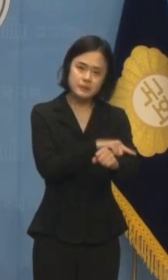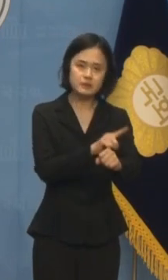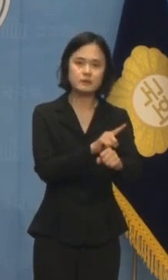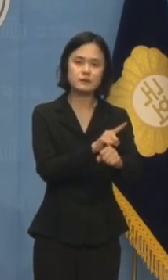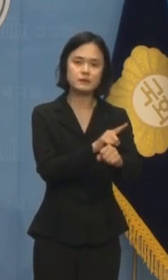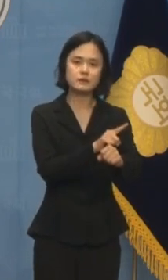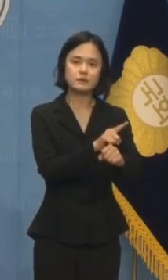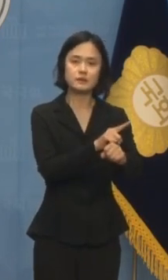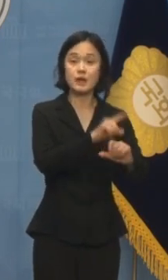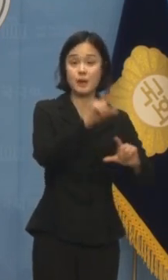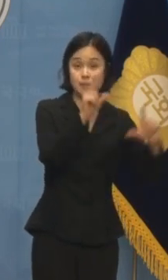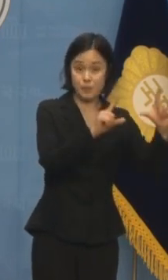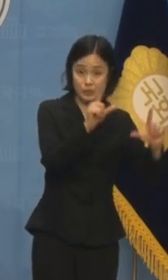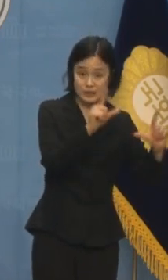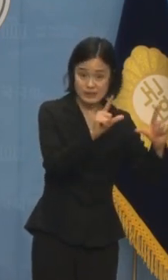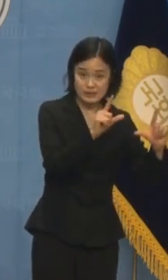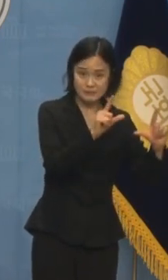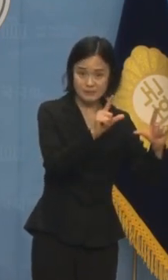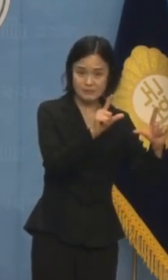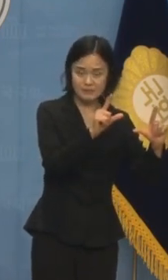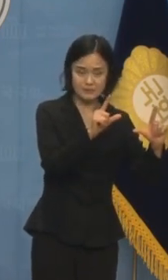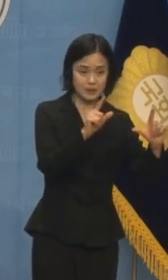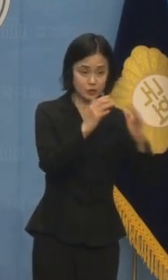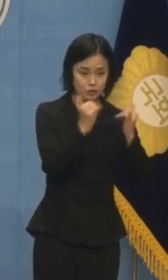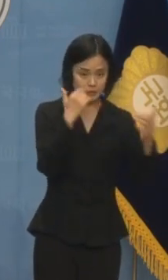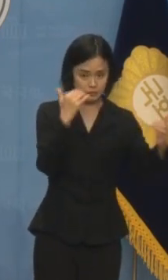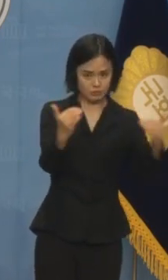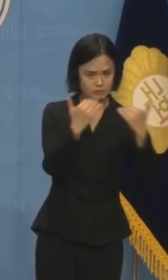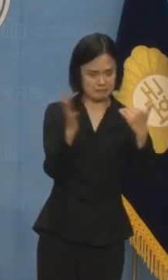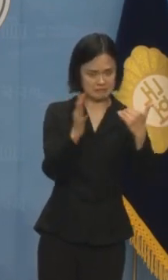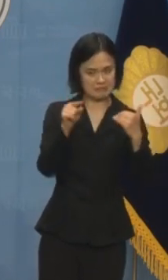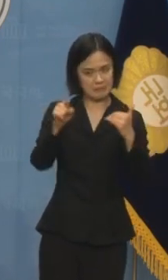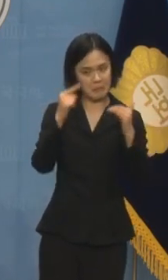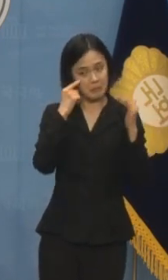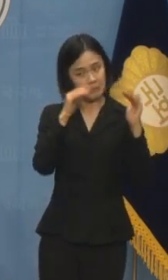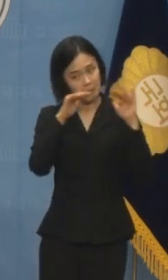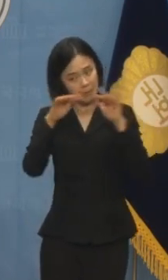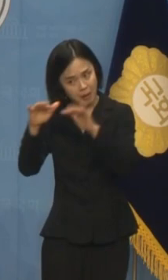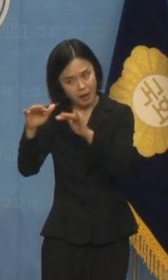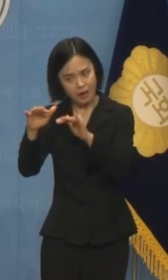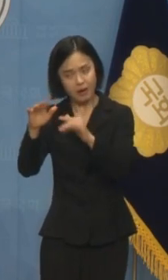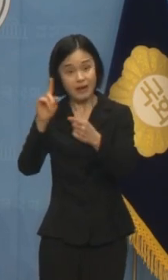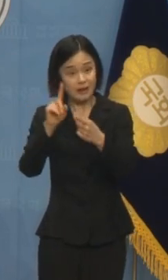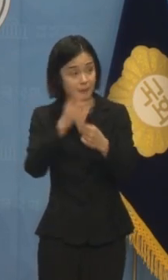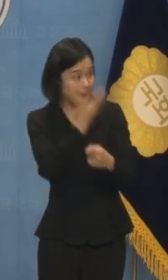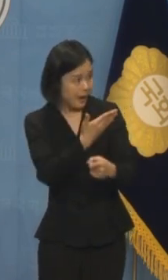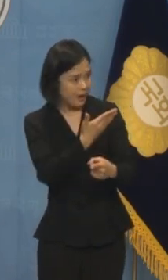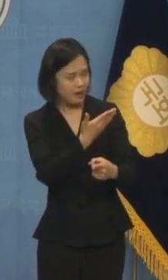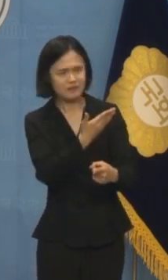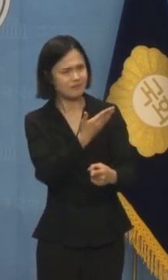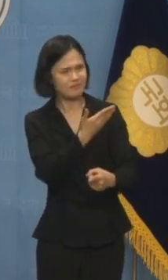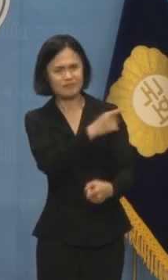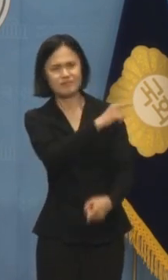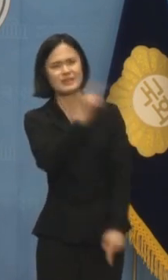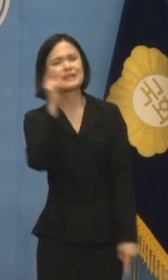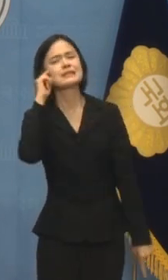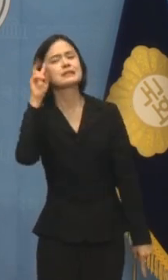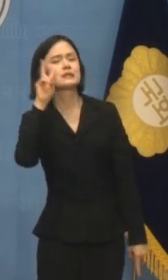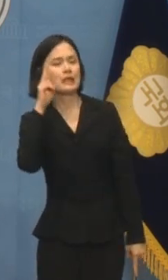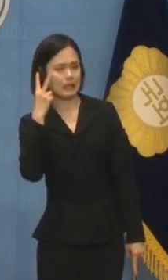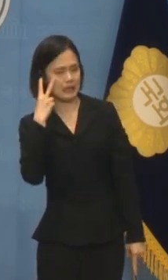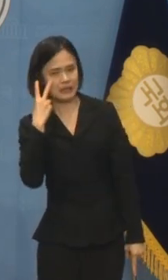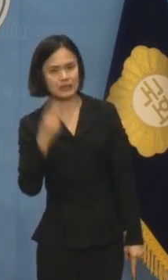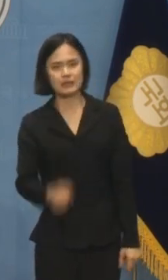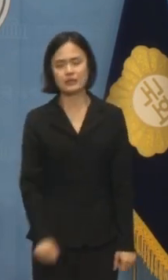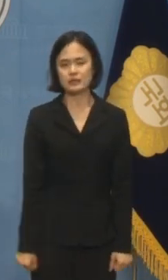시선을 돌릴 수 있으리라는 착각은 버리십시오. 박정훈 의원은 야당 대표의 발언을 거짓